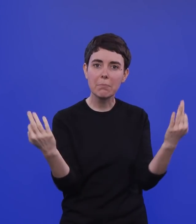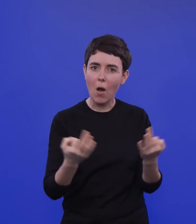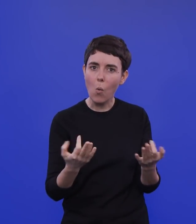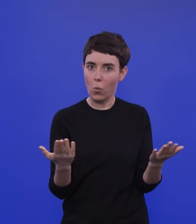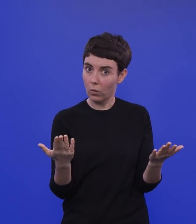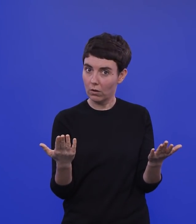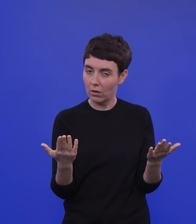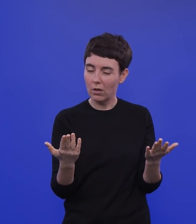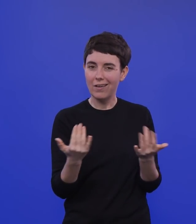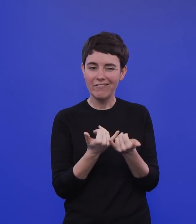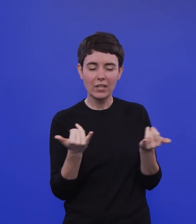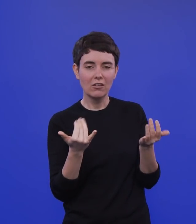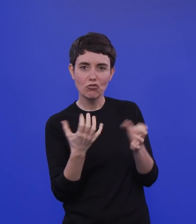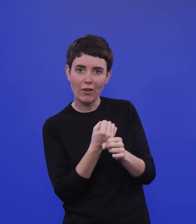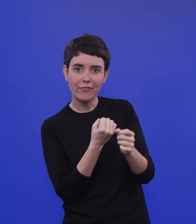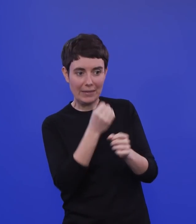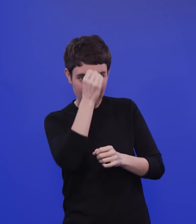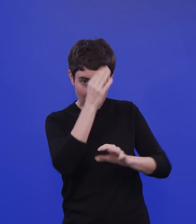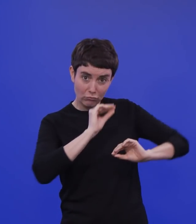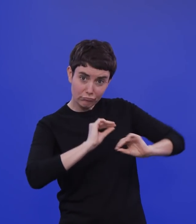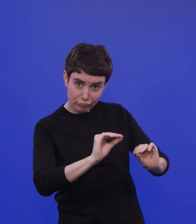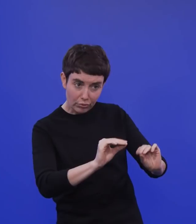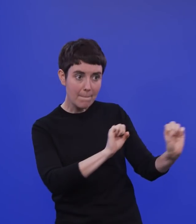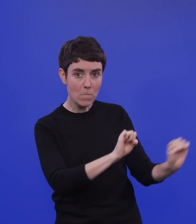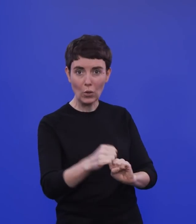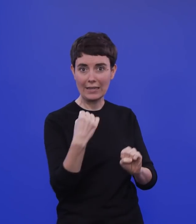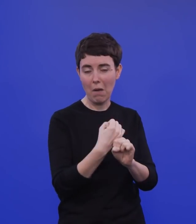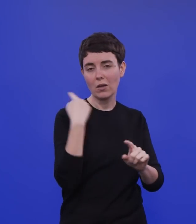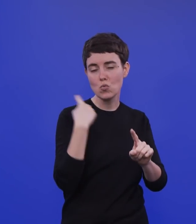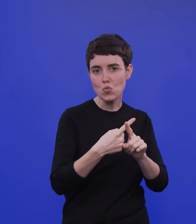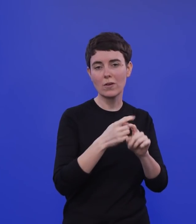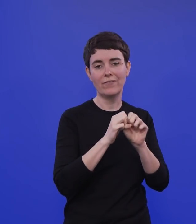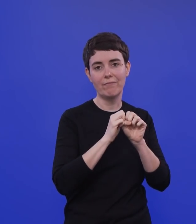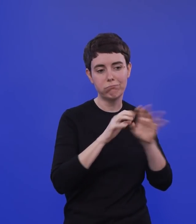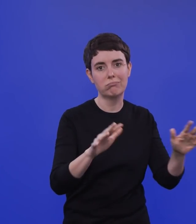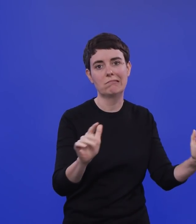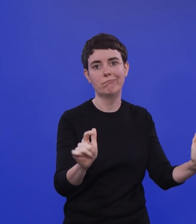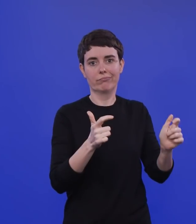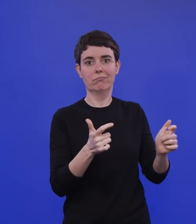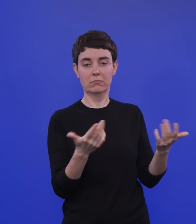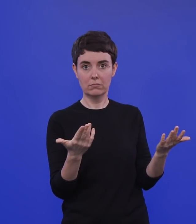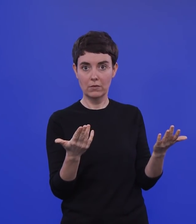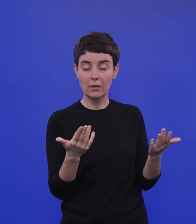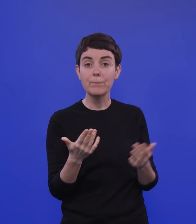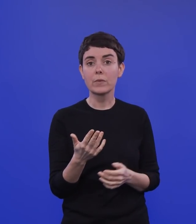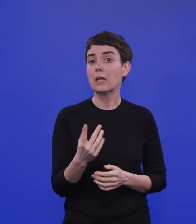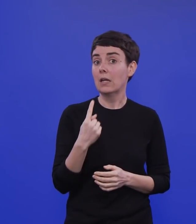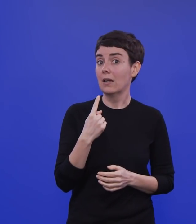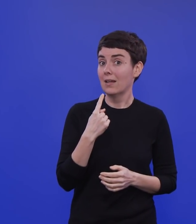um möglichst viel Bildung zu ermöglichen. Man muss dazu sagen, die nächste, die dritte Runde dieser Studie sollte eigentlich am 8. Februar